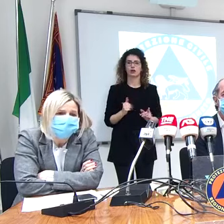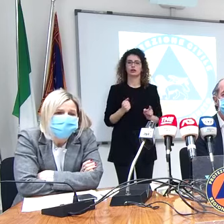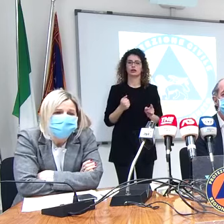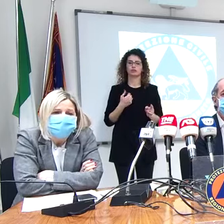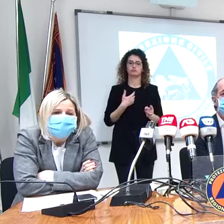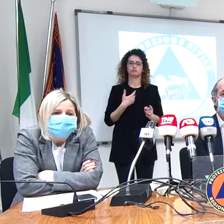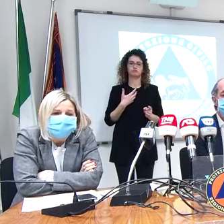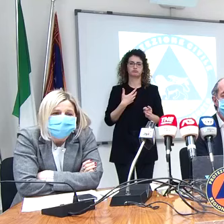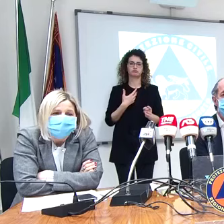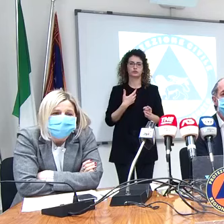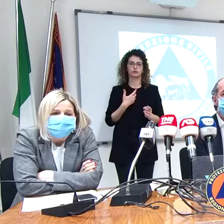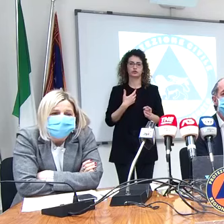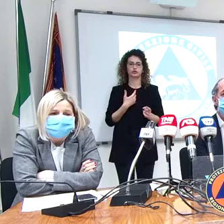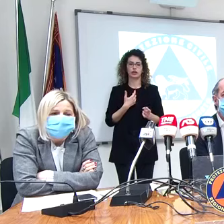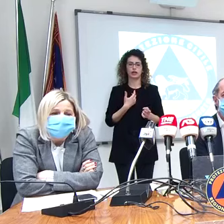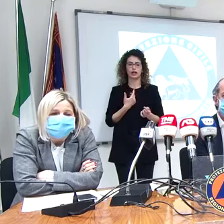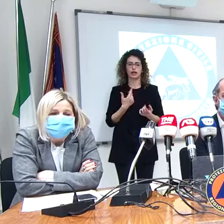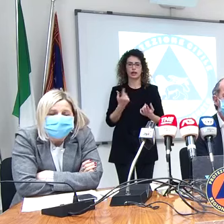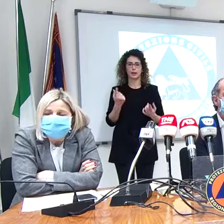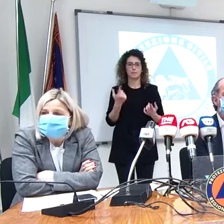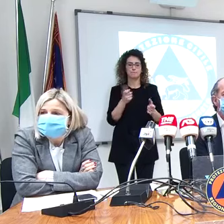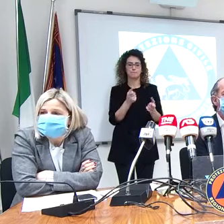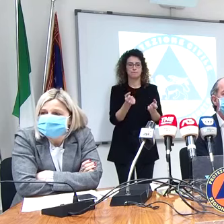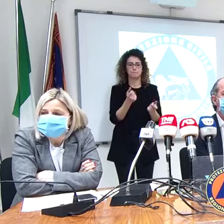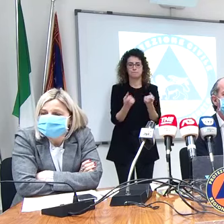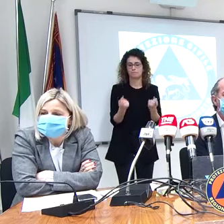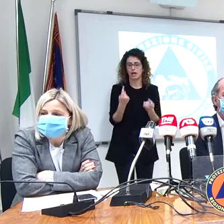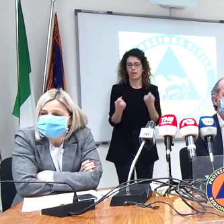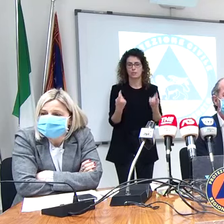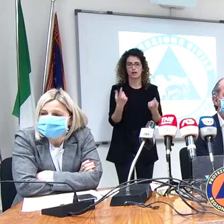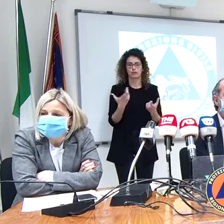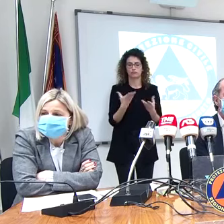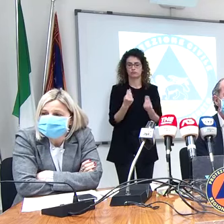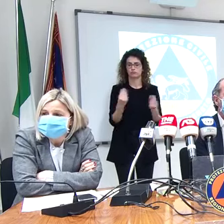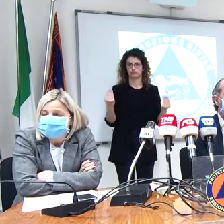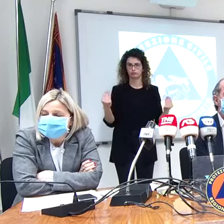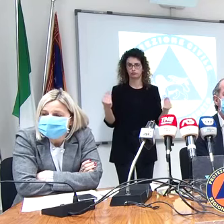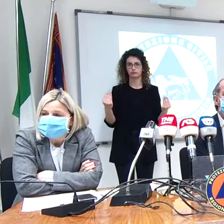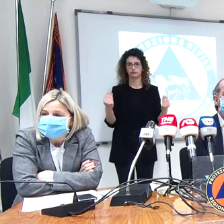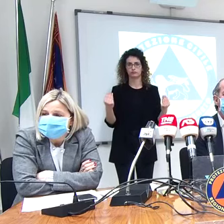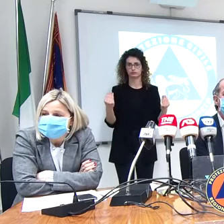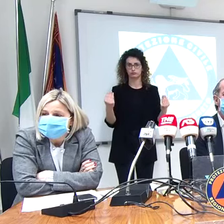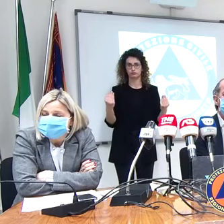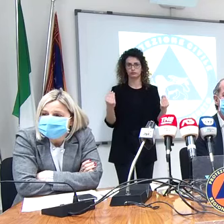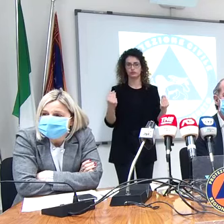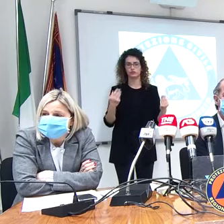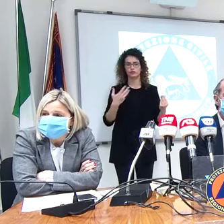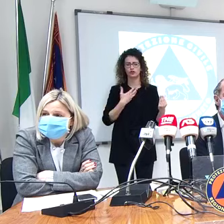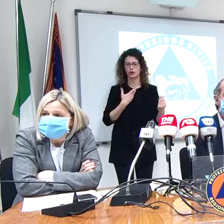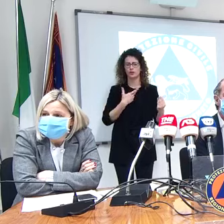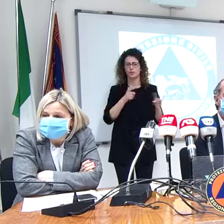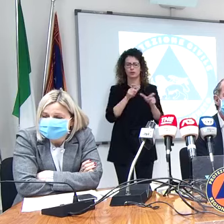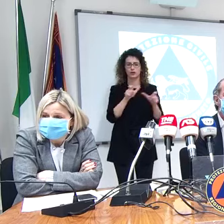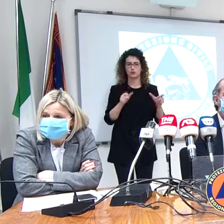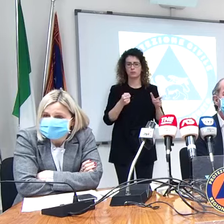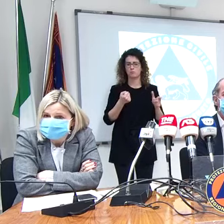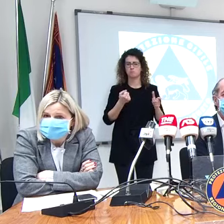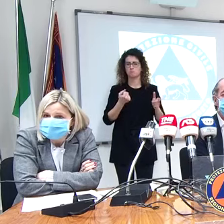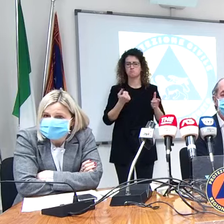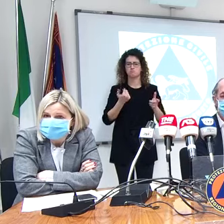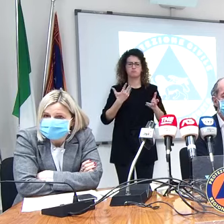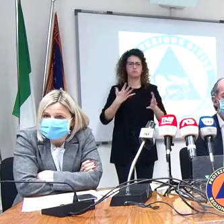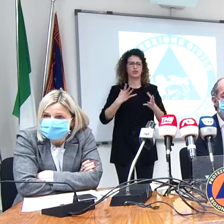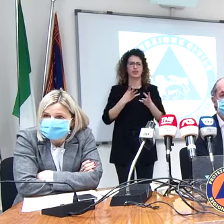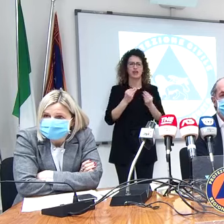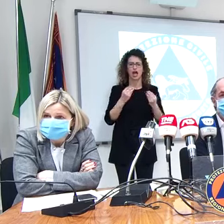è paurosa, quindi noi abbiamo milioni di persone da vaccinare, però